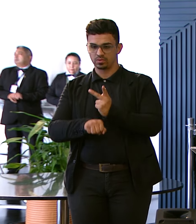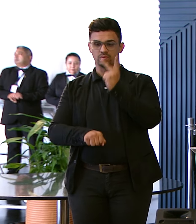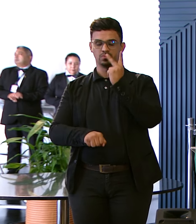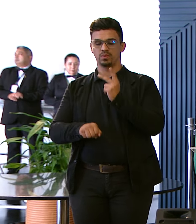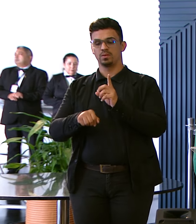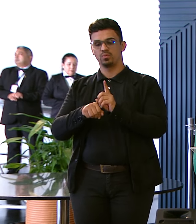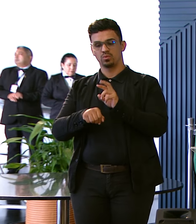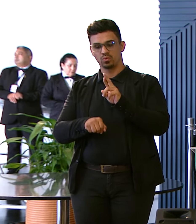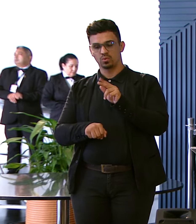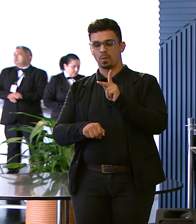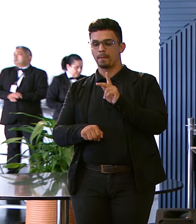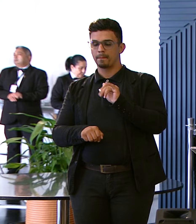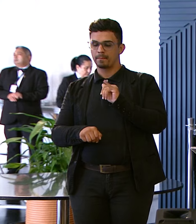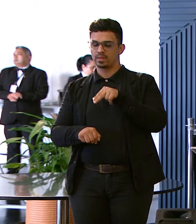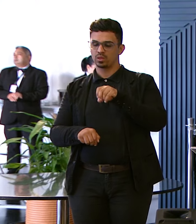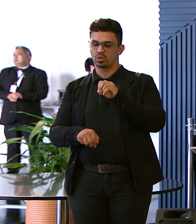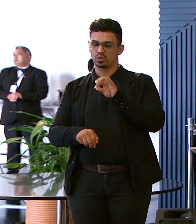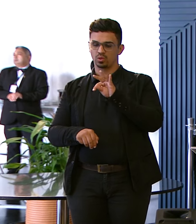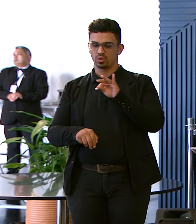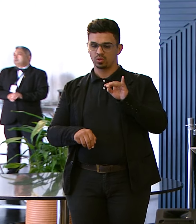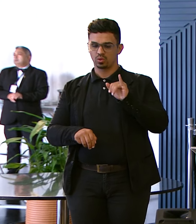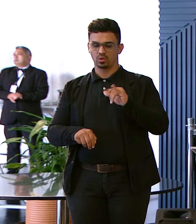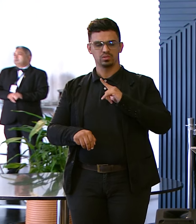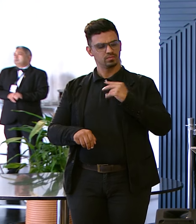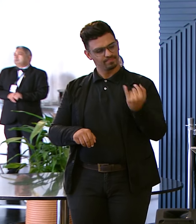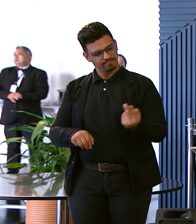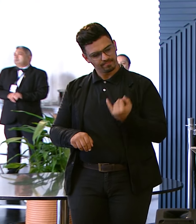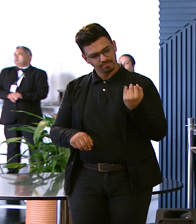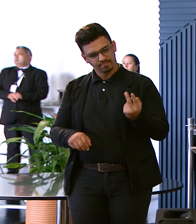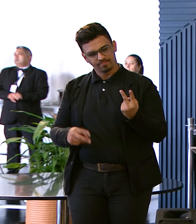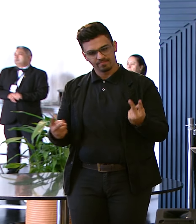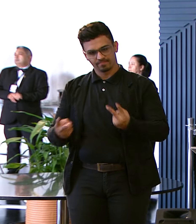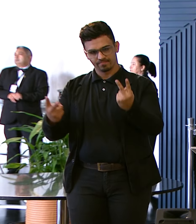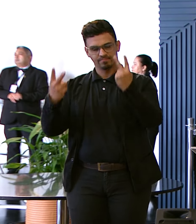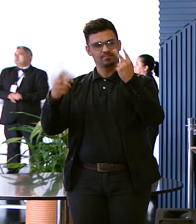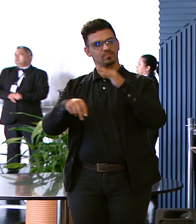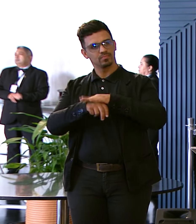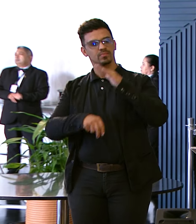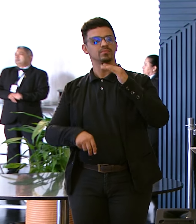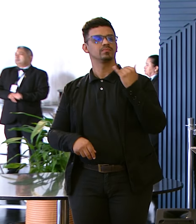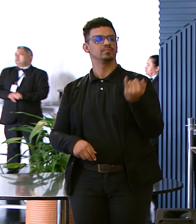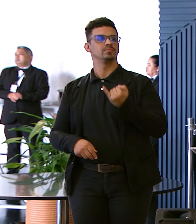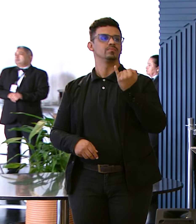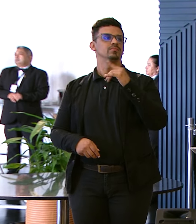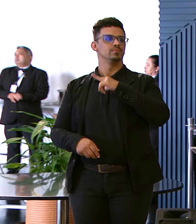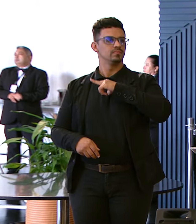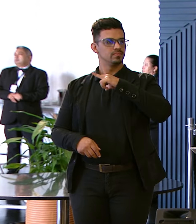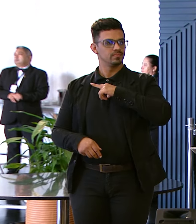Pinotti Hospital Amigo da Mulher Tem um valor muito Muito maior Tá